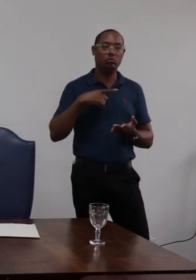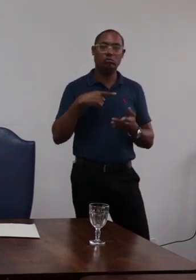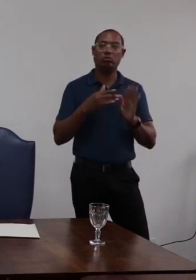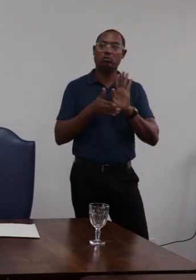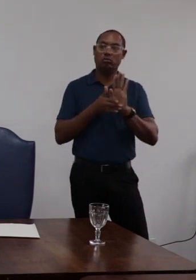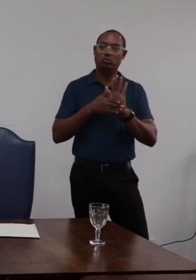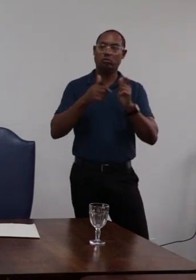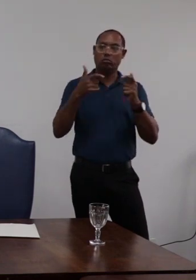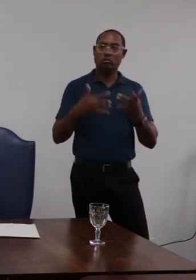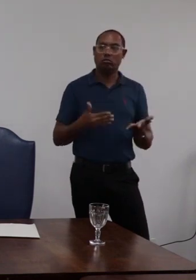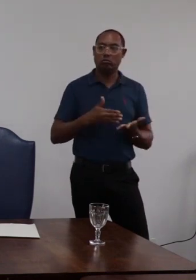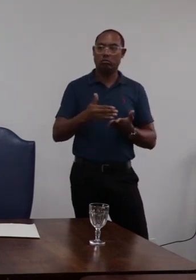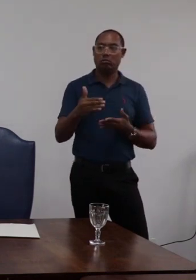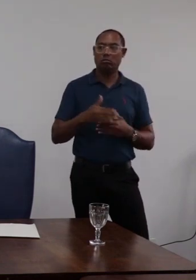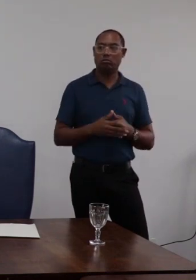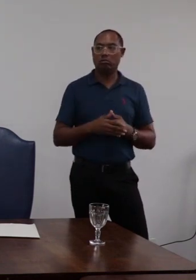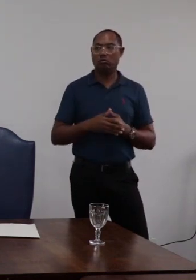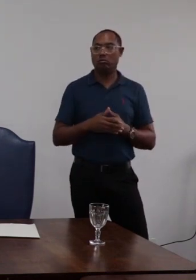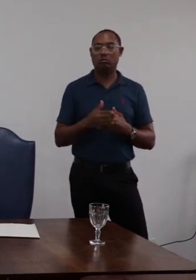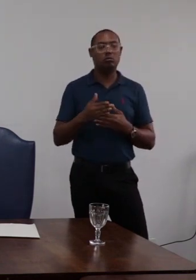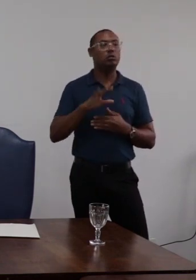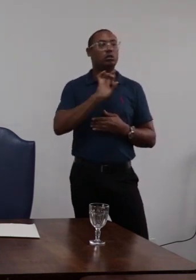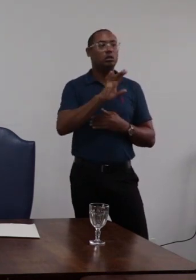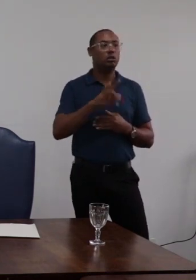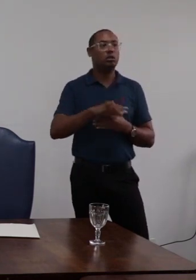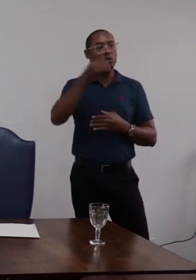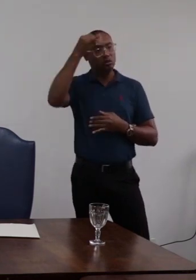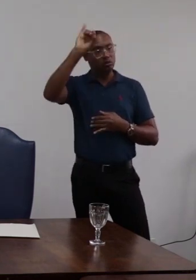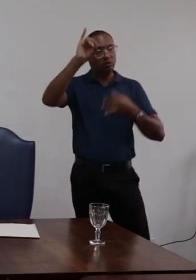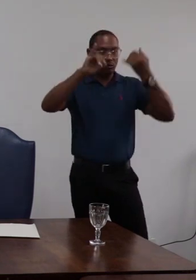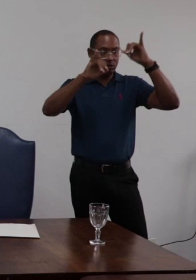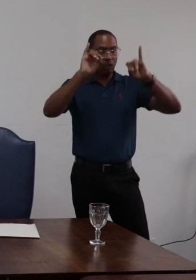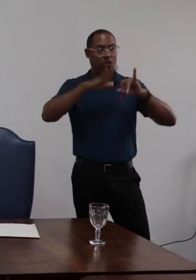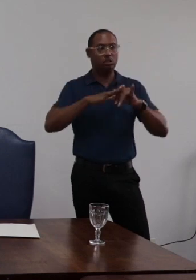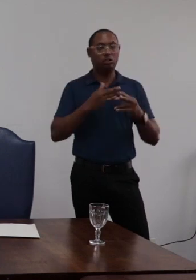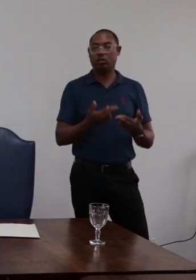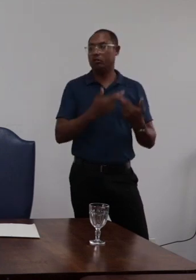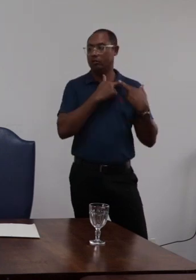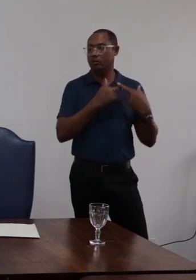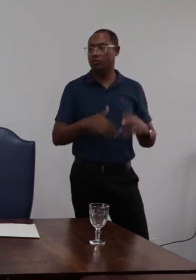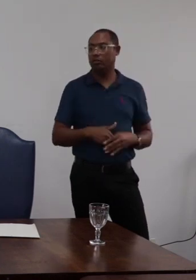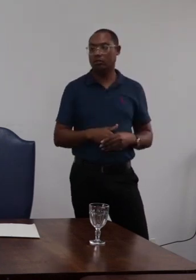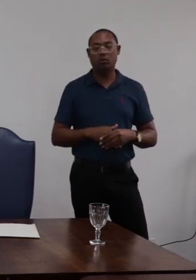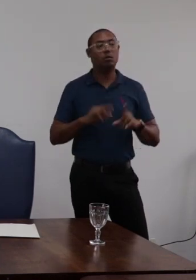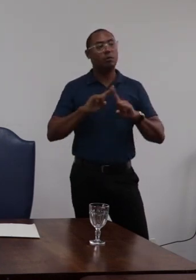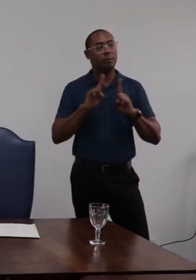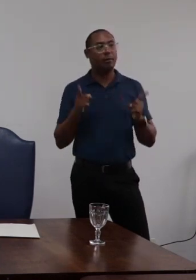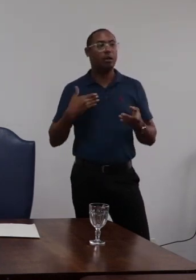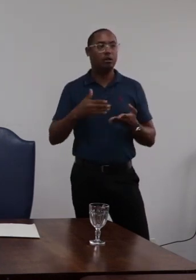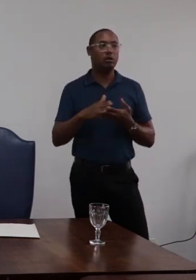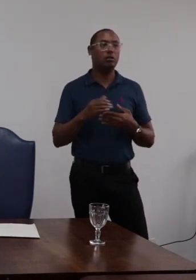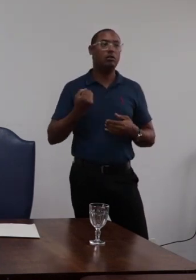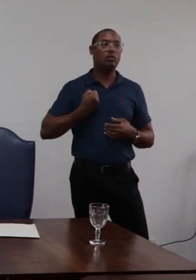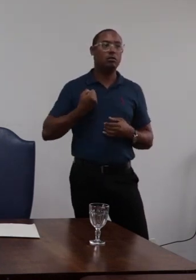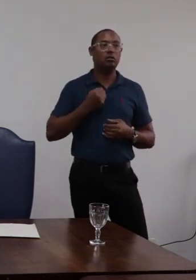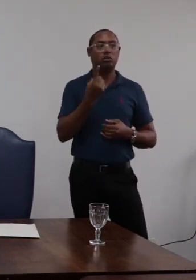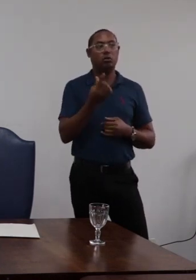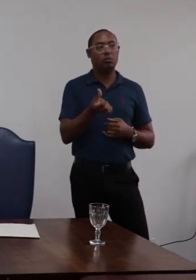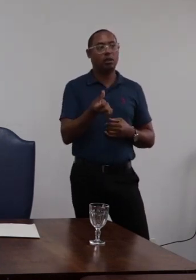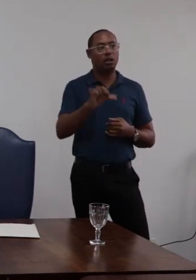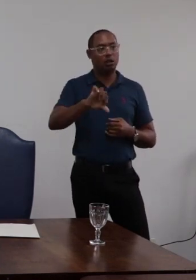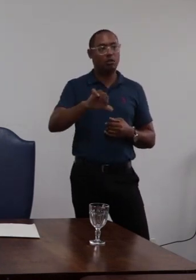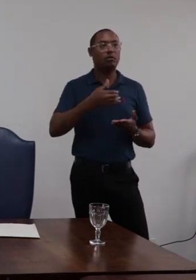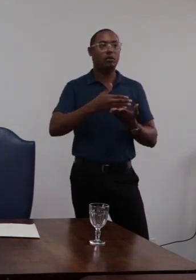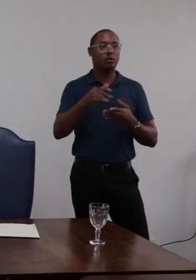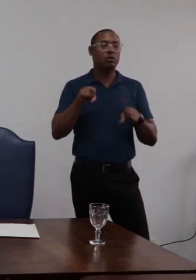proposta abrandá-la ou isentar o servidor de responsabilidade no entanto o artigo 169 logo